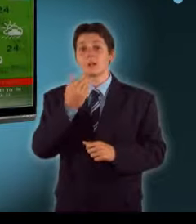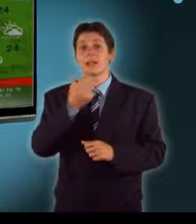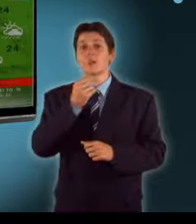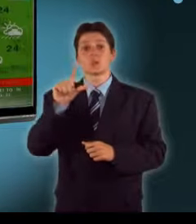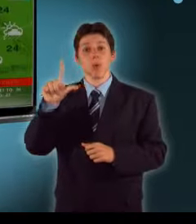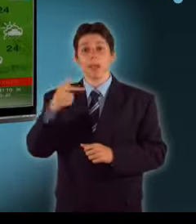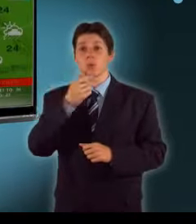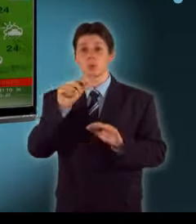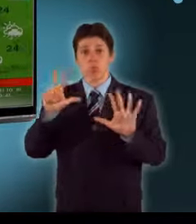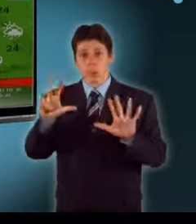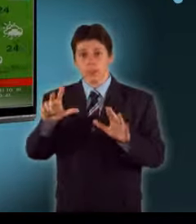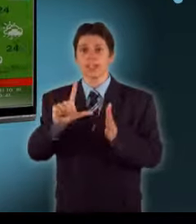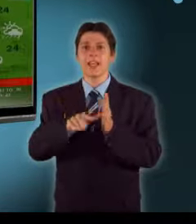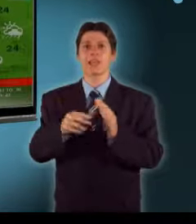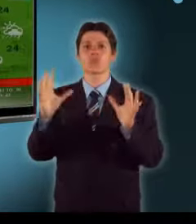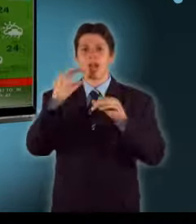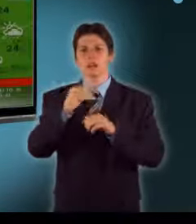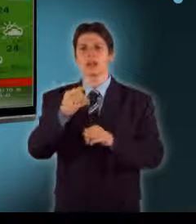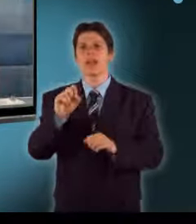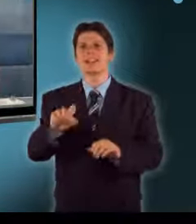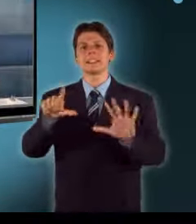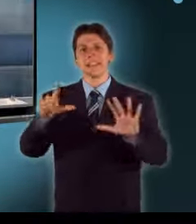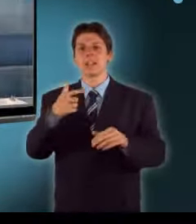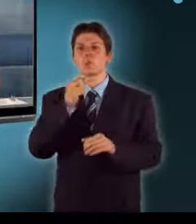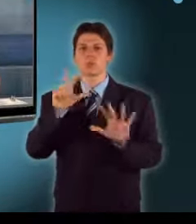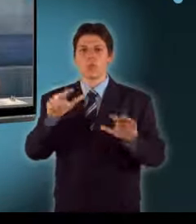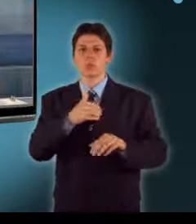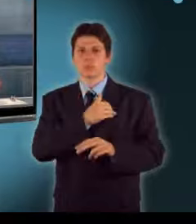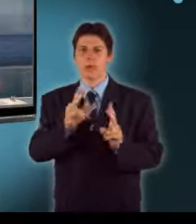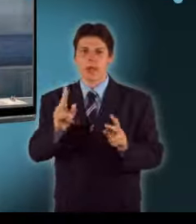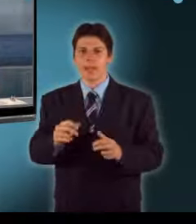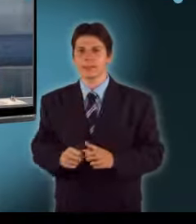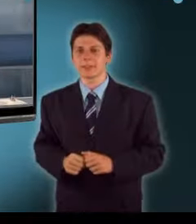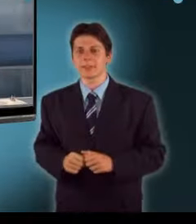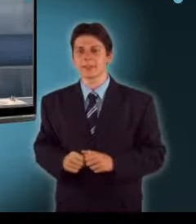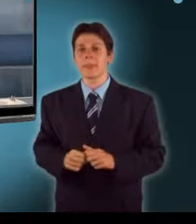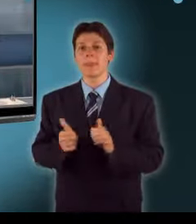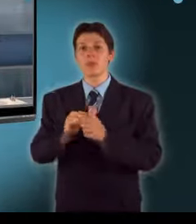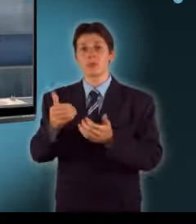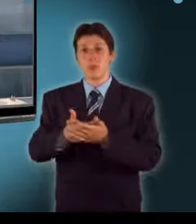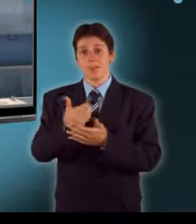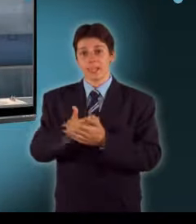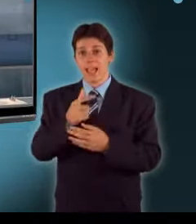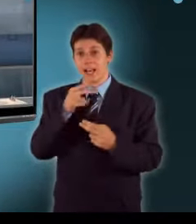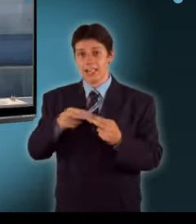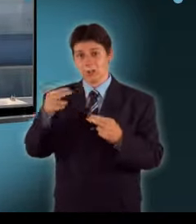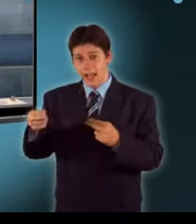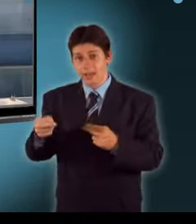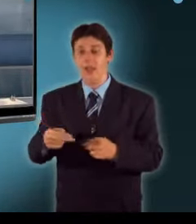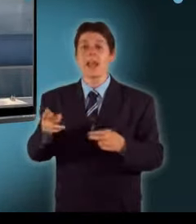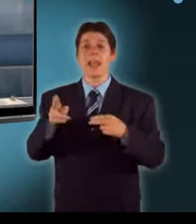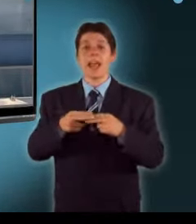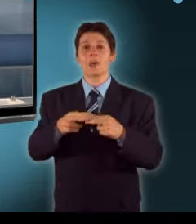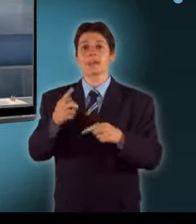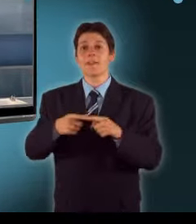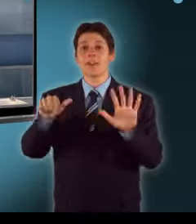17-24 fok valószínű. Sporthírekkel folytatjuk, híradóval legközelebb fél hatkor jelentkezünk. Itt az M1-en